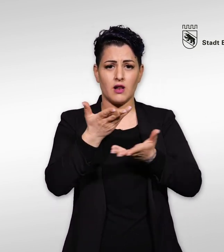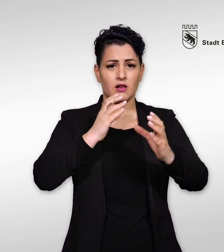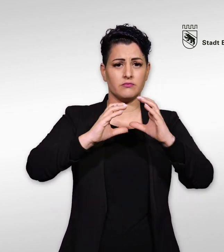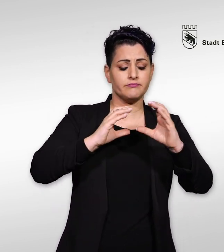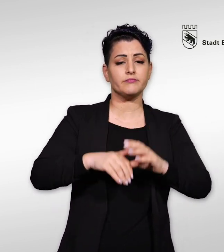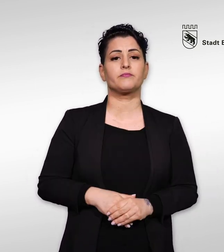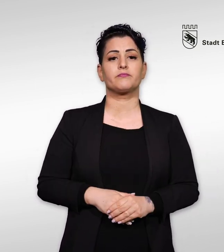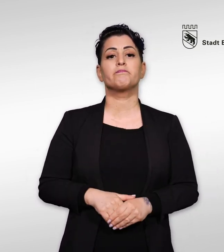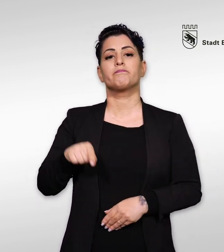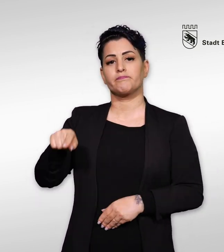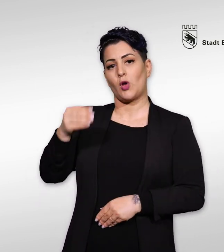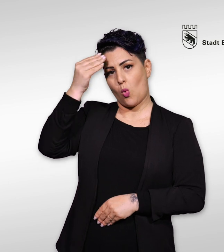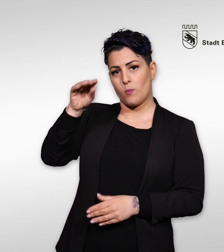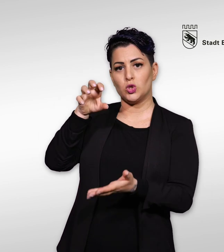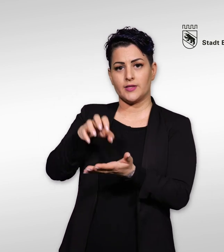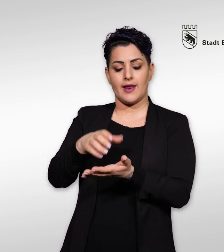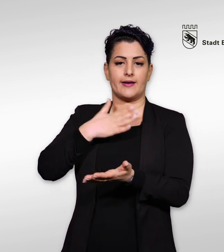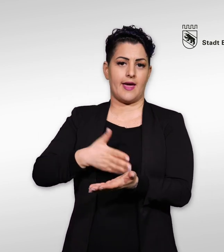Die Ombudsstelle ist gerne für Sie da.